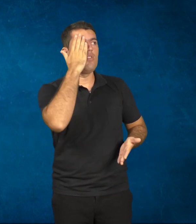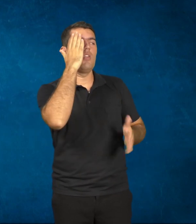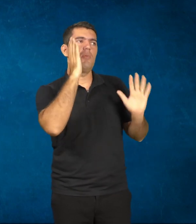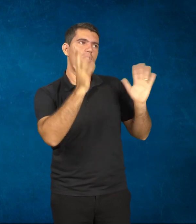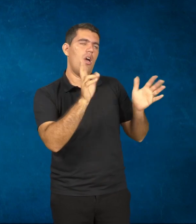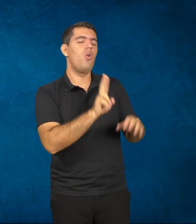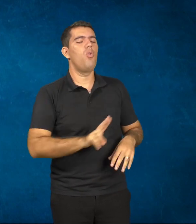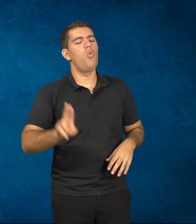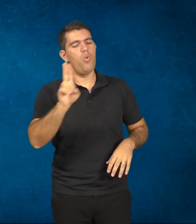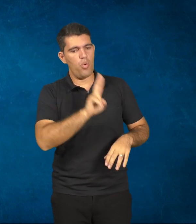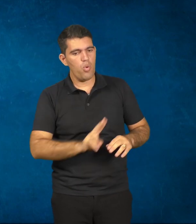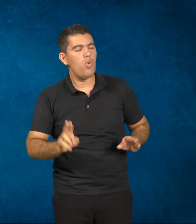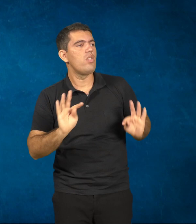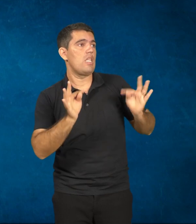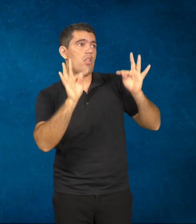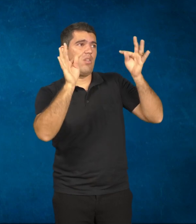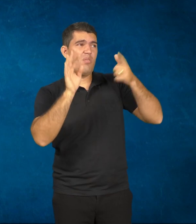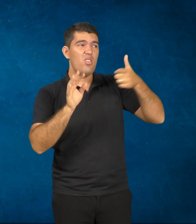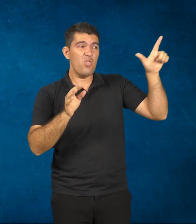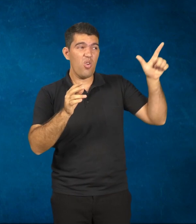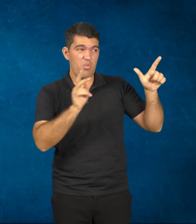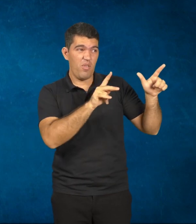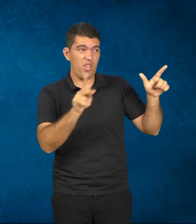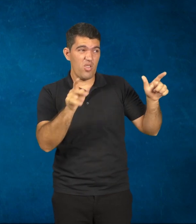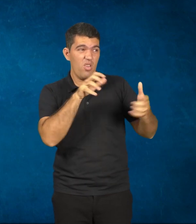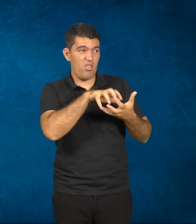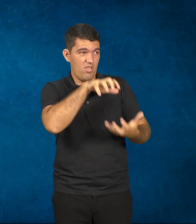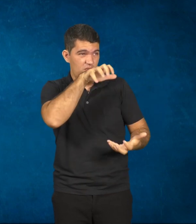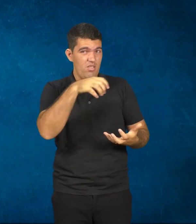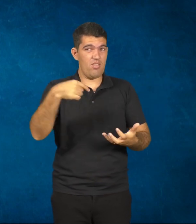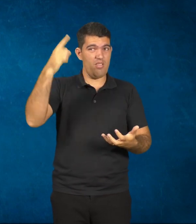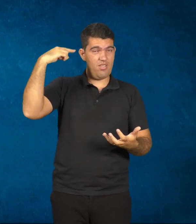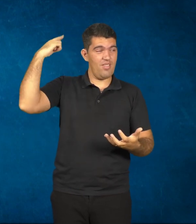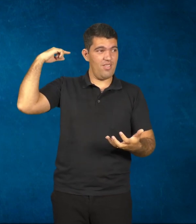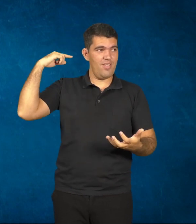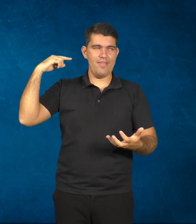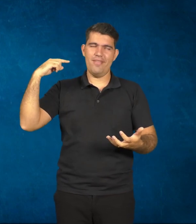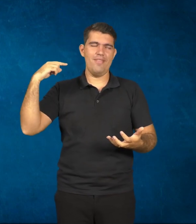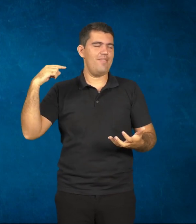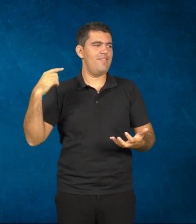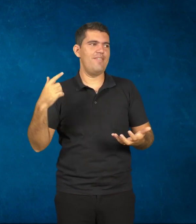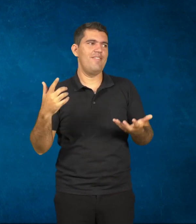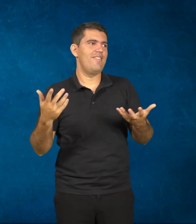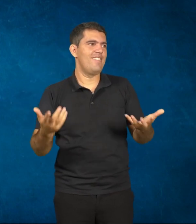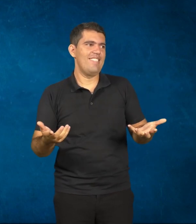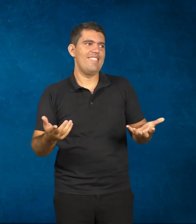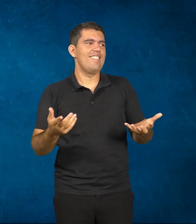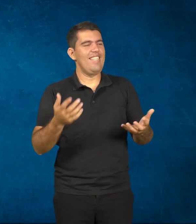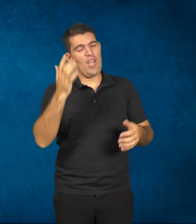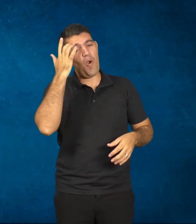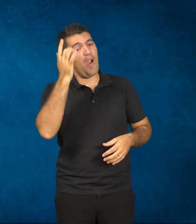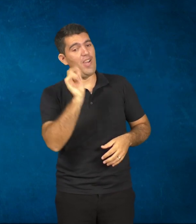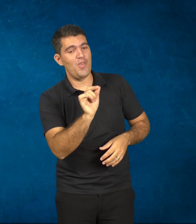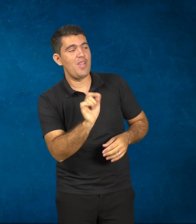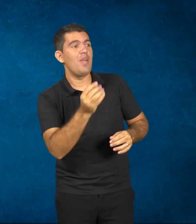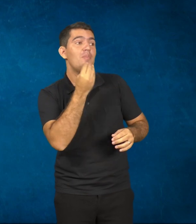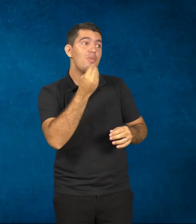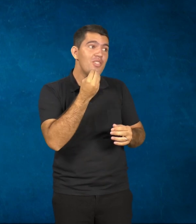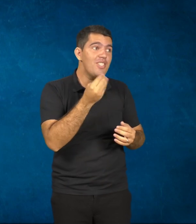já usam com mais facilidade. Tem outros que são mais antigos que precisam daquela ajuda do próprio aluno. Eu acho, na minha opinião, podia ter um curso ou